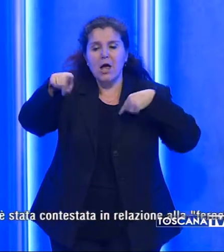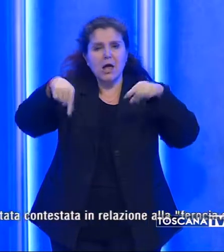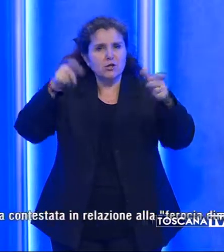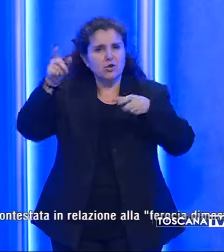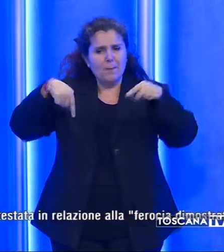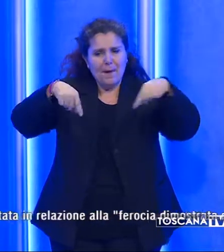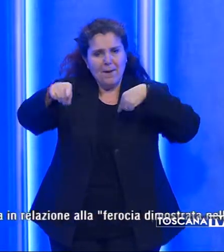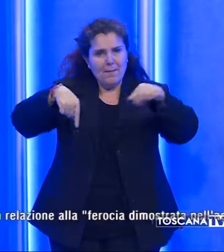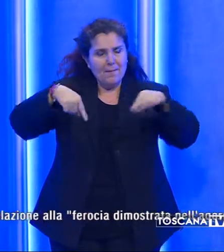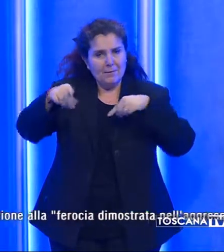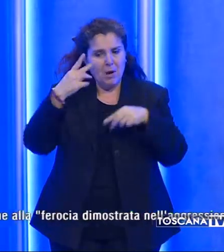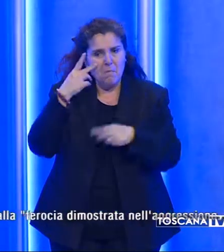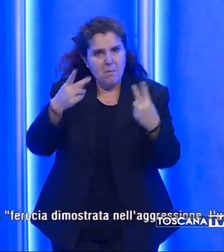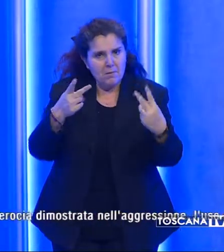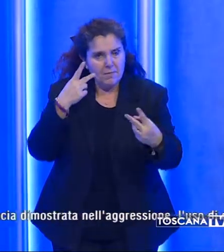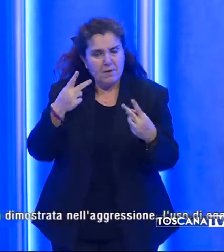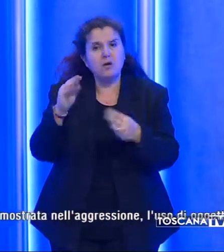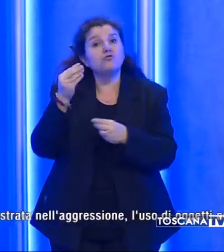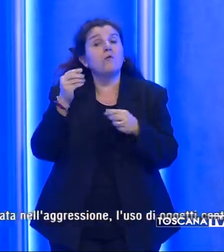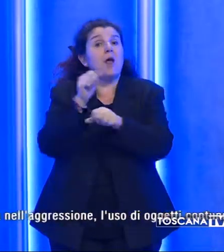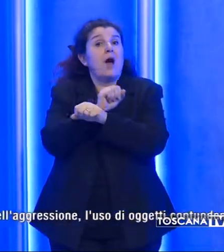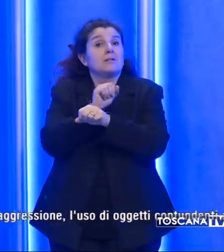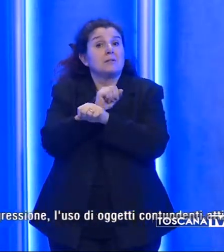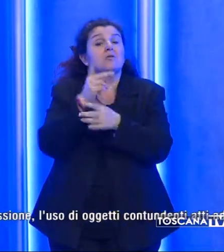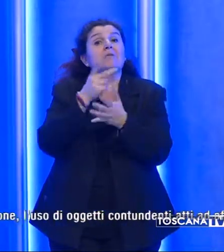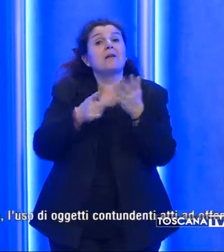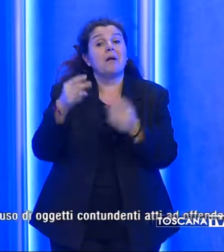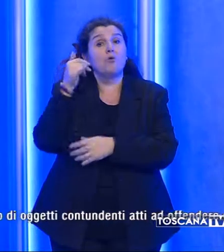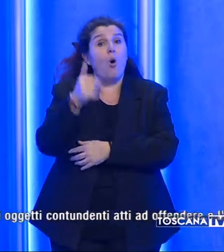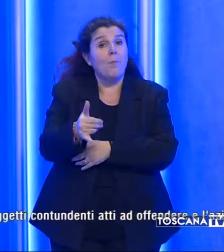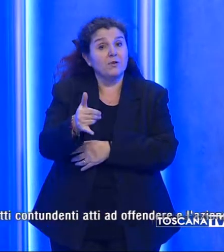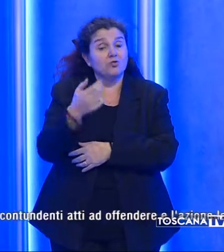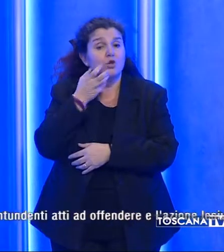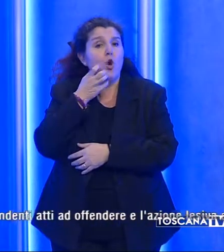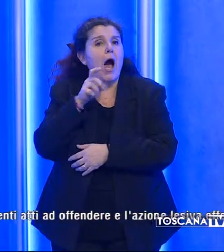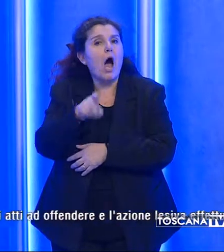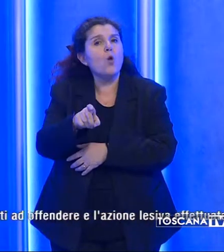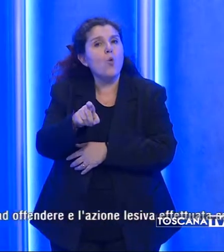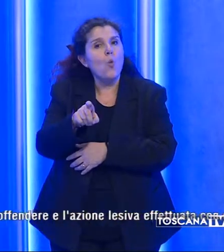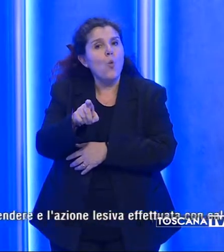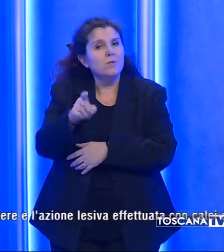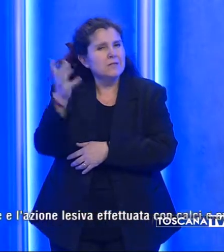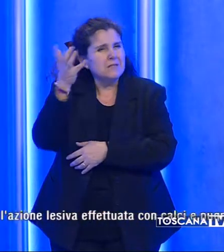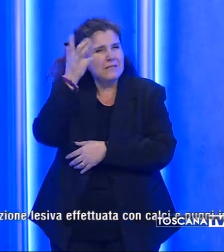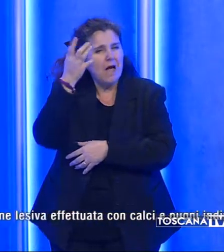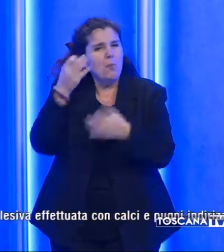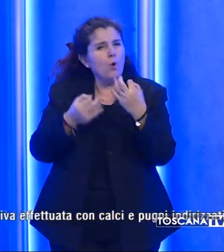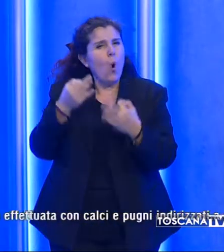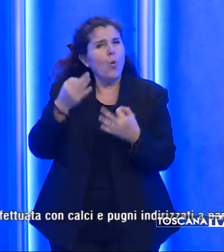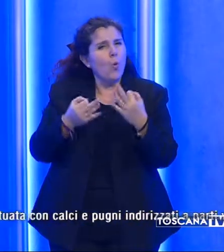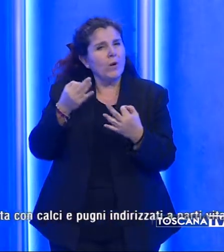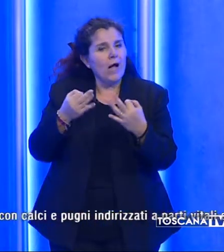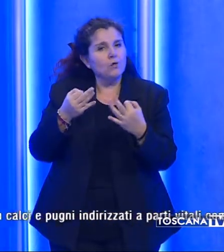Il ragazzo è stato arrestato, tentato omicidio, l'accusa ipotizzata dal procuratore